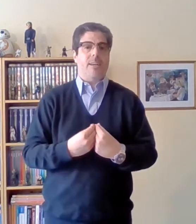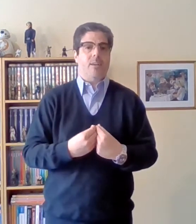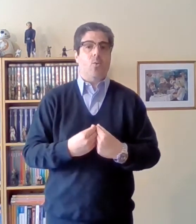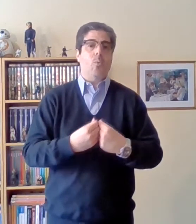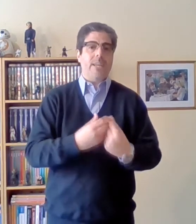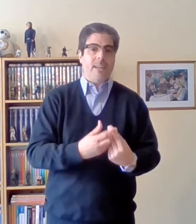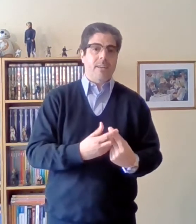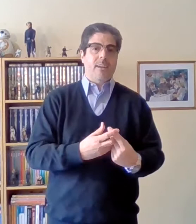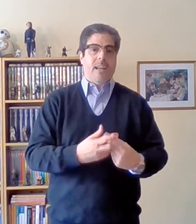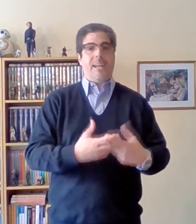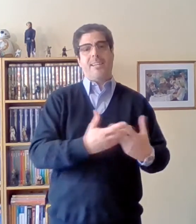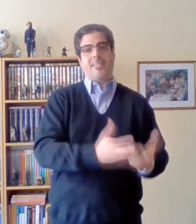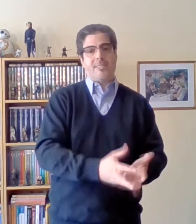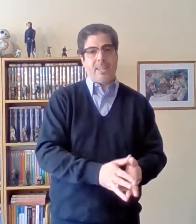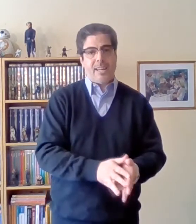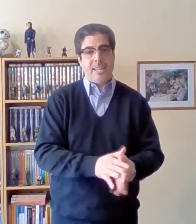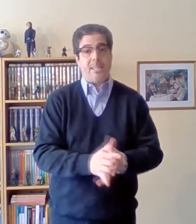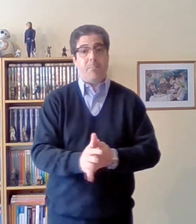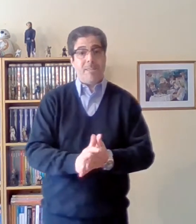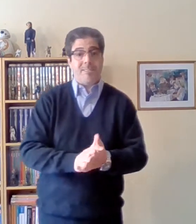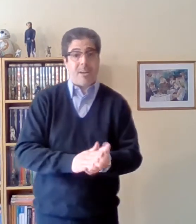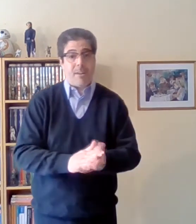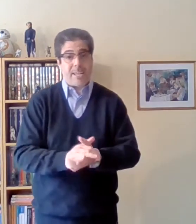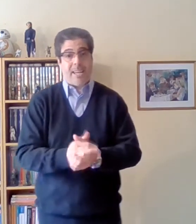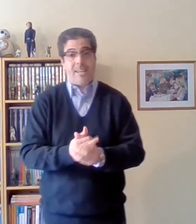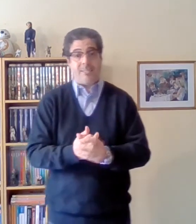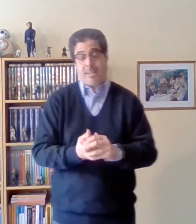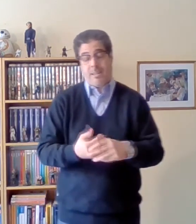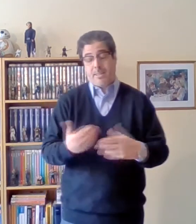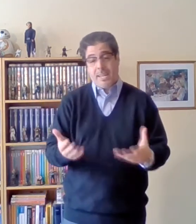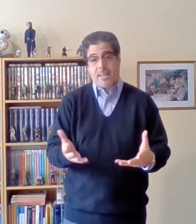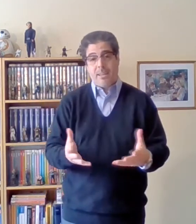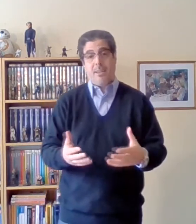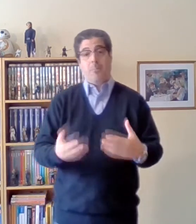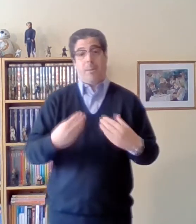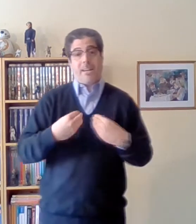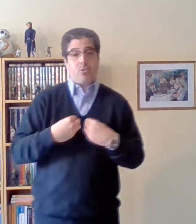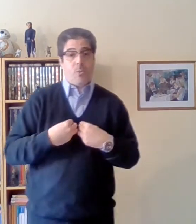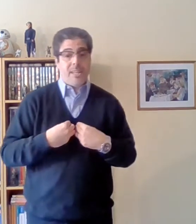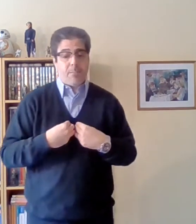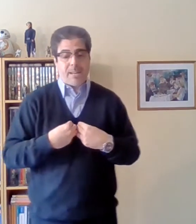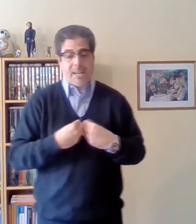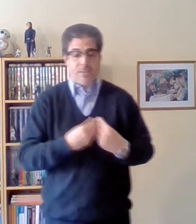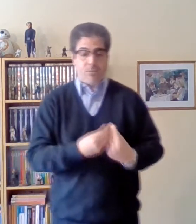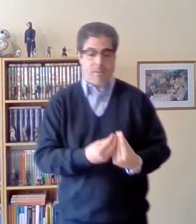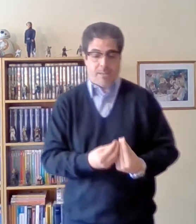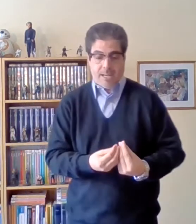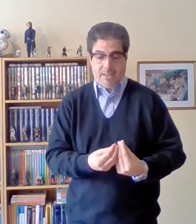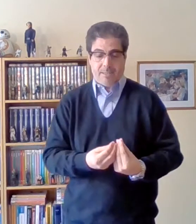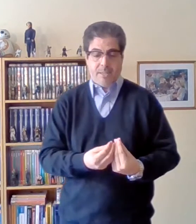cubrir las necesidades indispensables que él tiene para su vida y para la de su familia ¿sí?